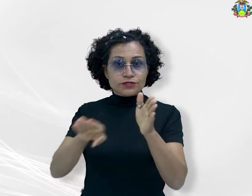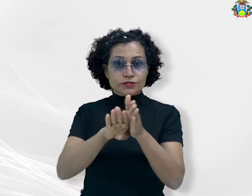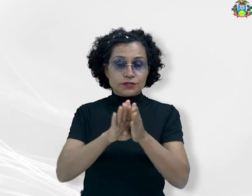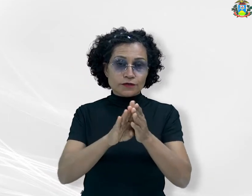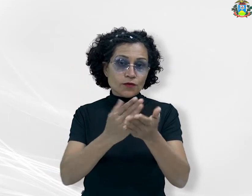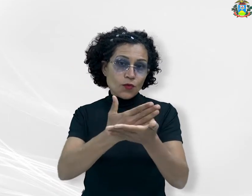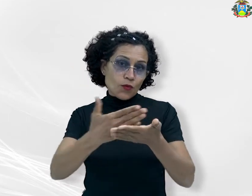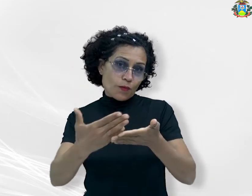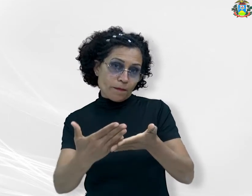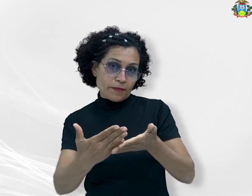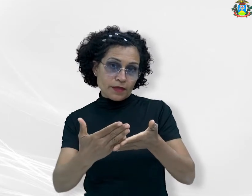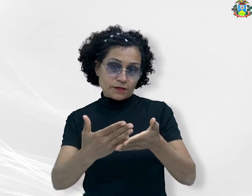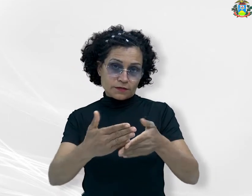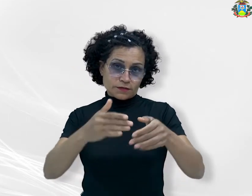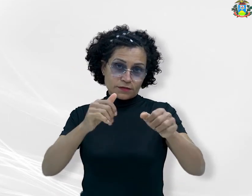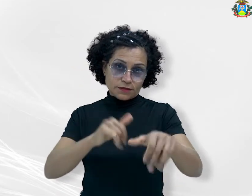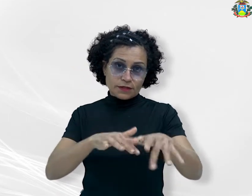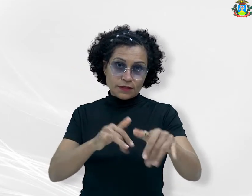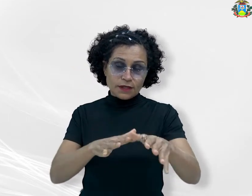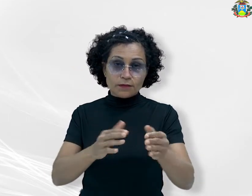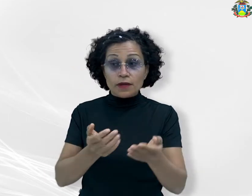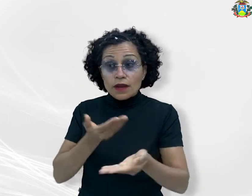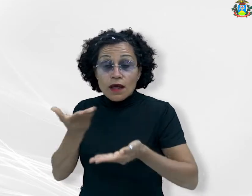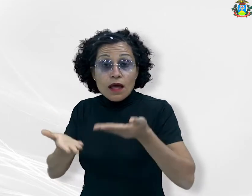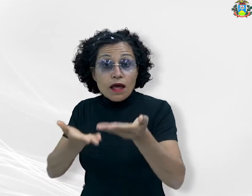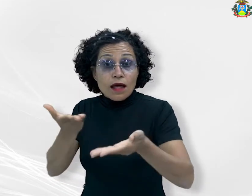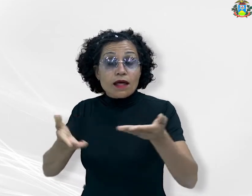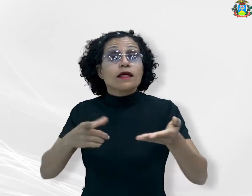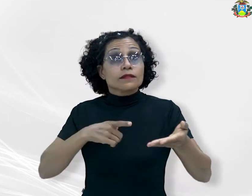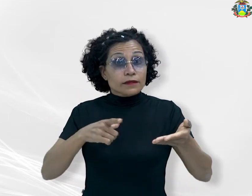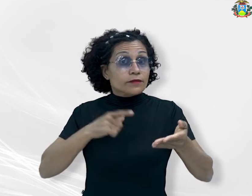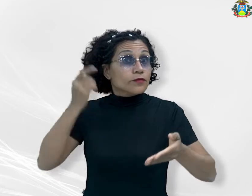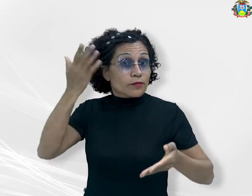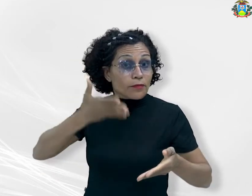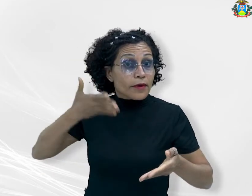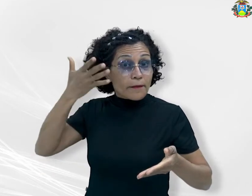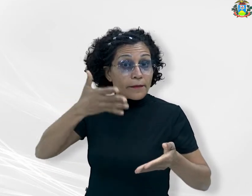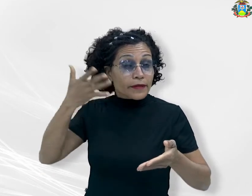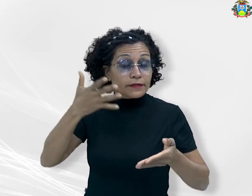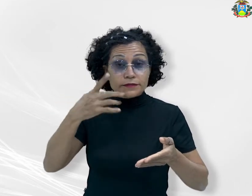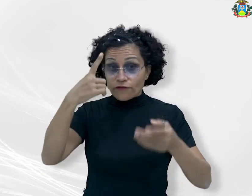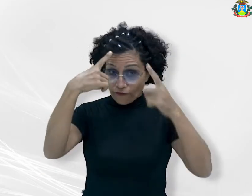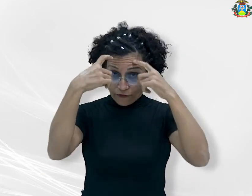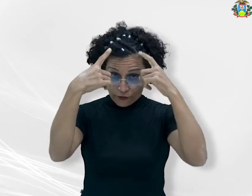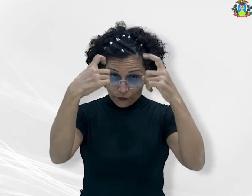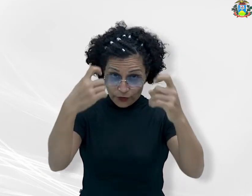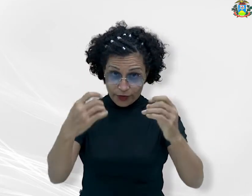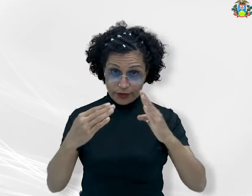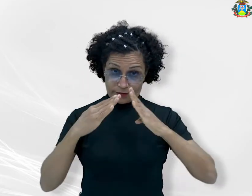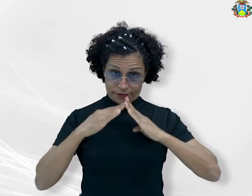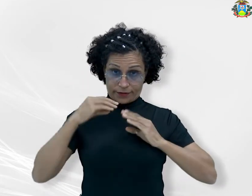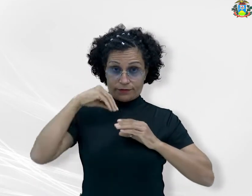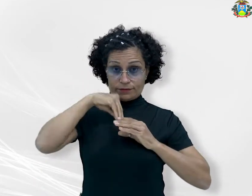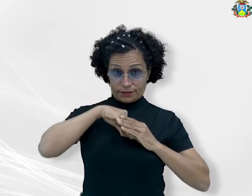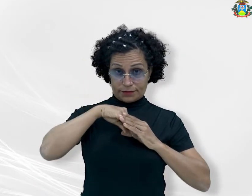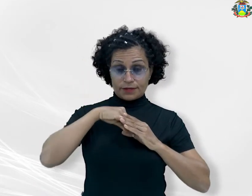início de setembro. Além dos atendimentos, haverá uma palestra sobre violência doméstica e distribuição de 65